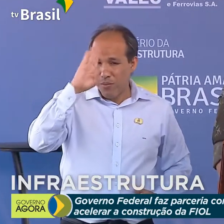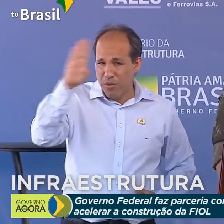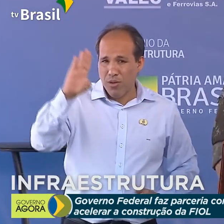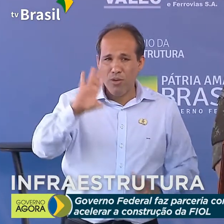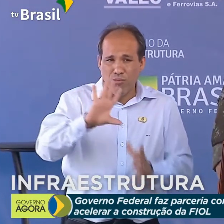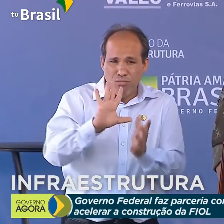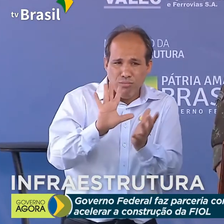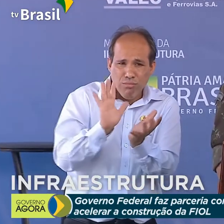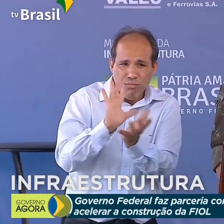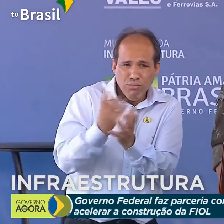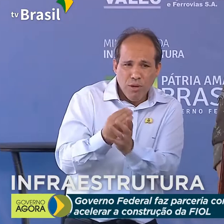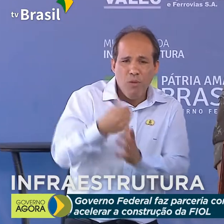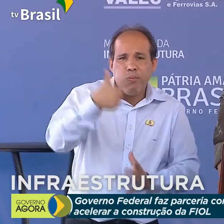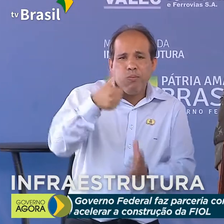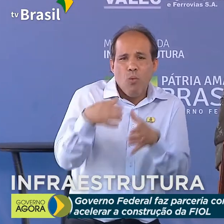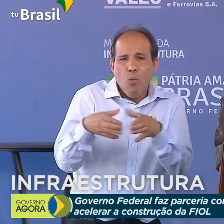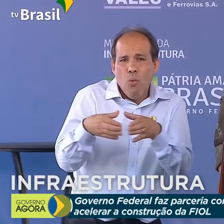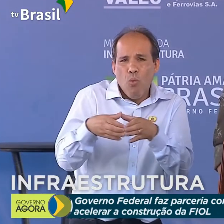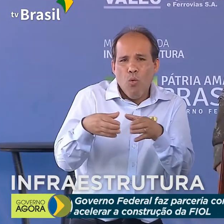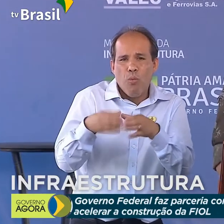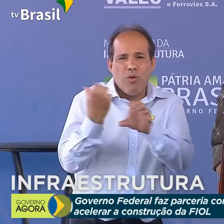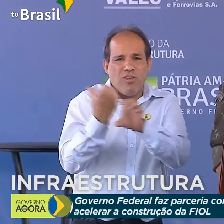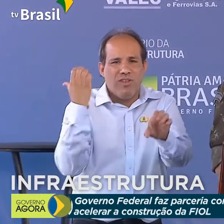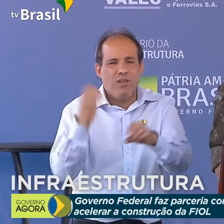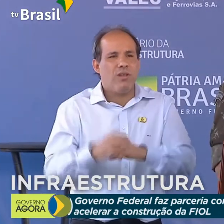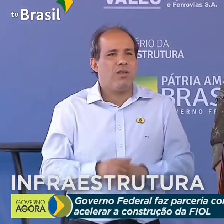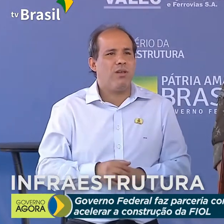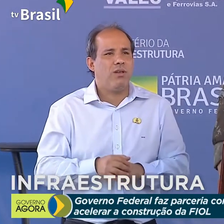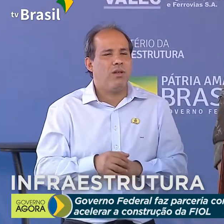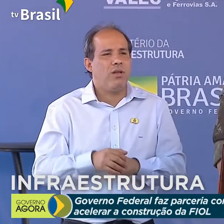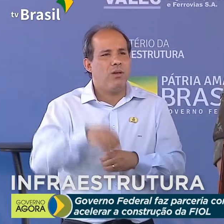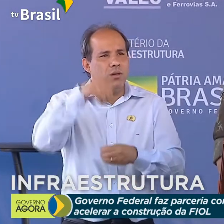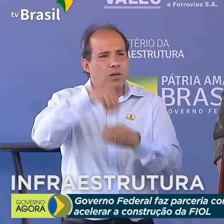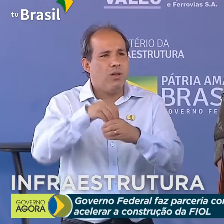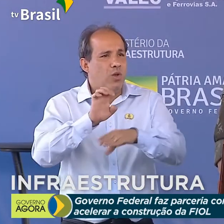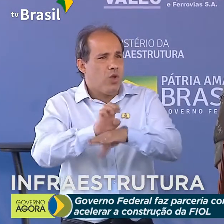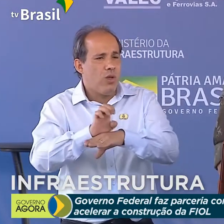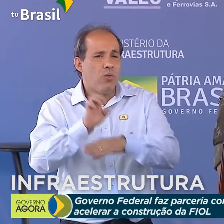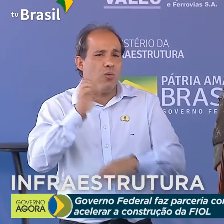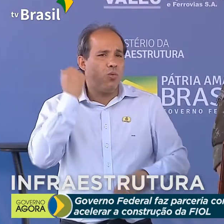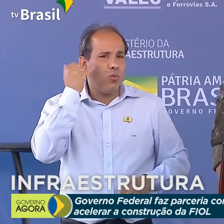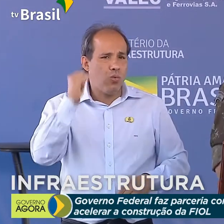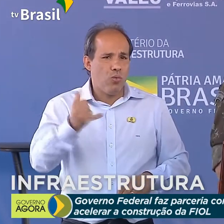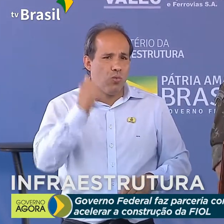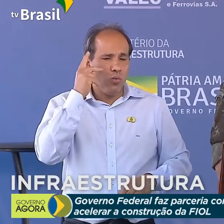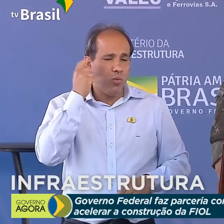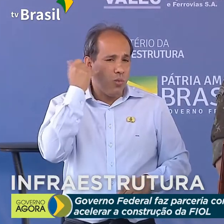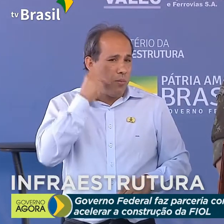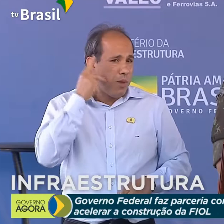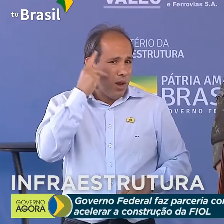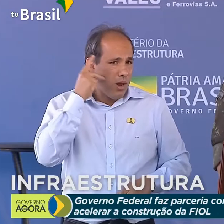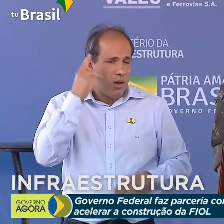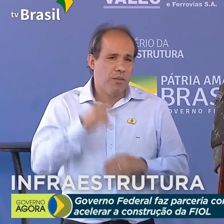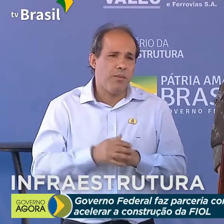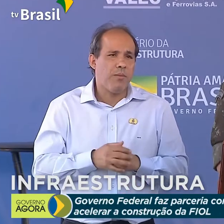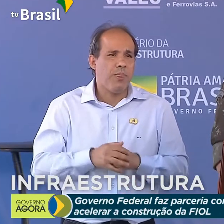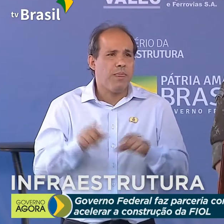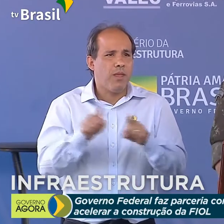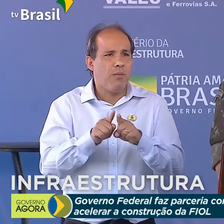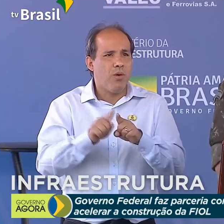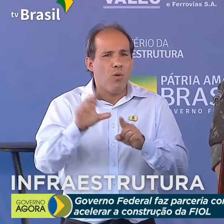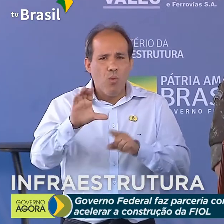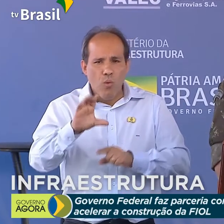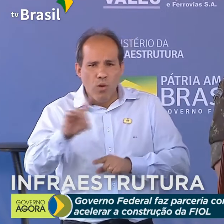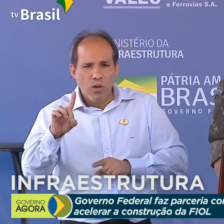os integrantes do primeiro grupamento de engenharia, sediado em João Pessoa, e que coordena quatro batalhões de engenharia de construção